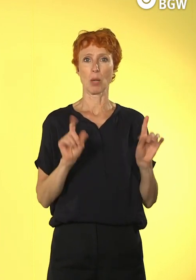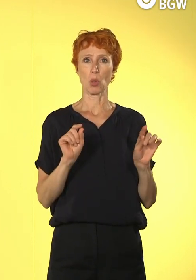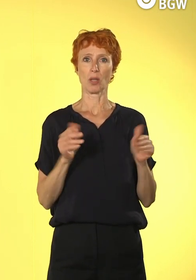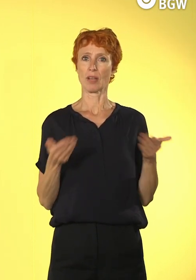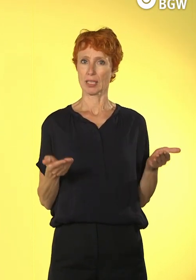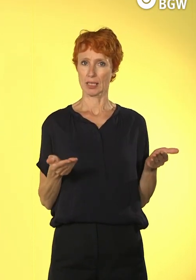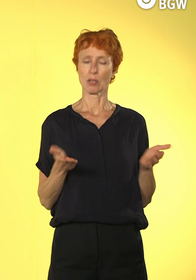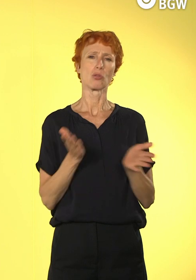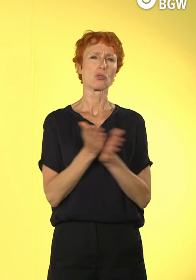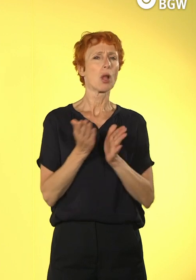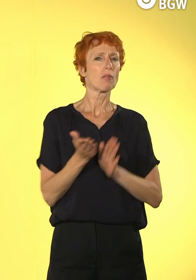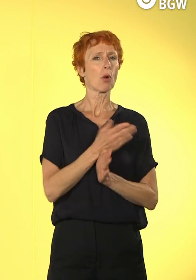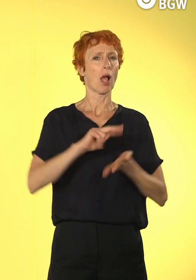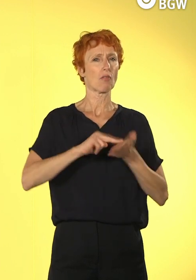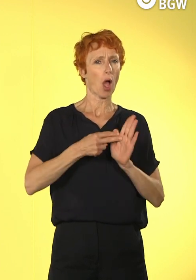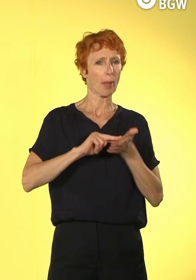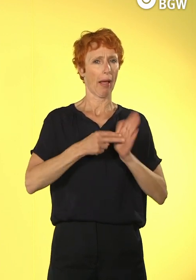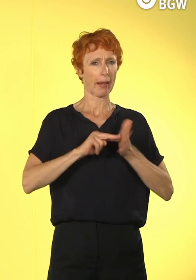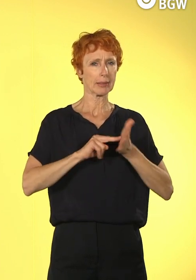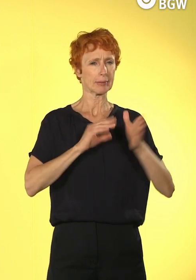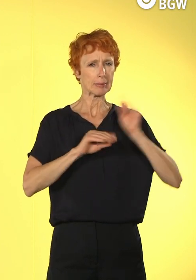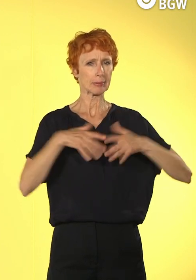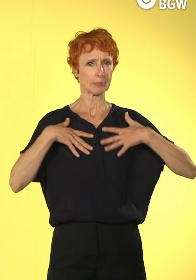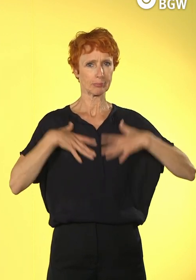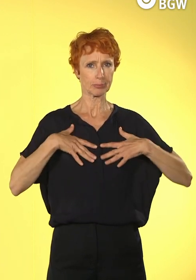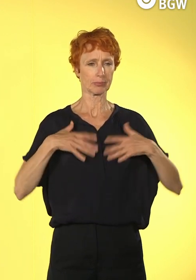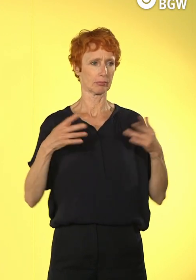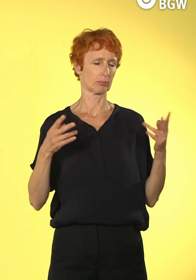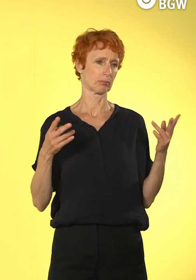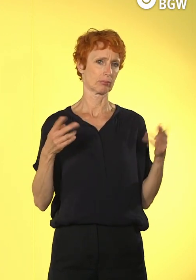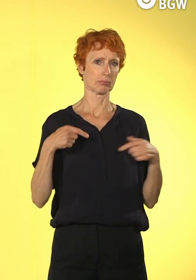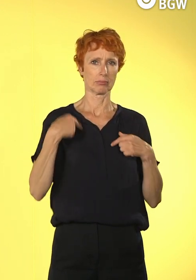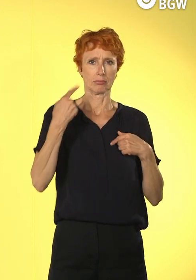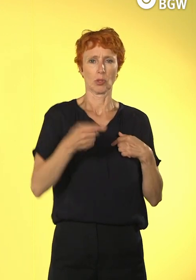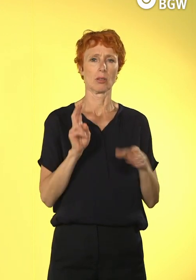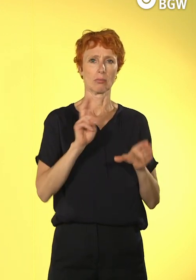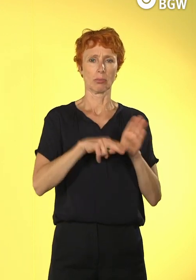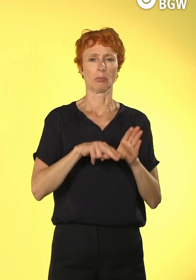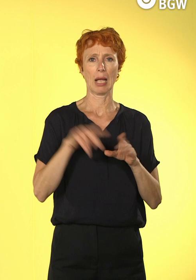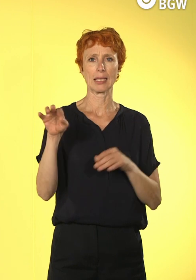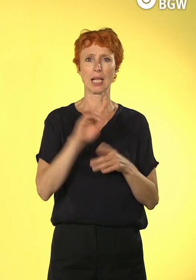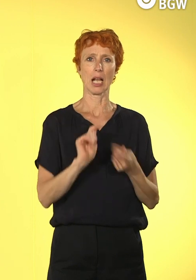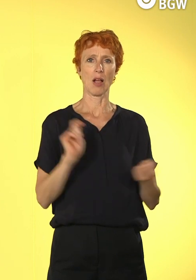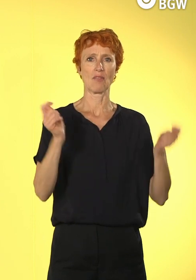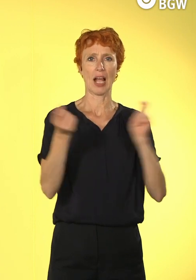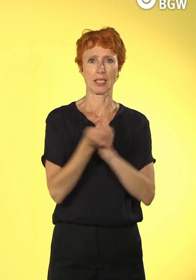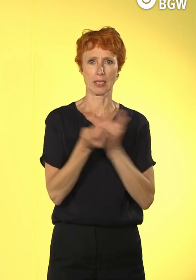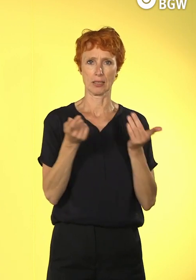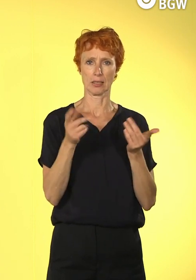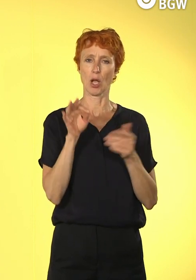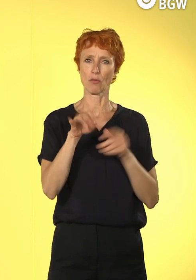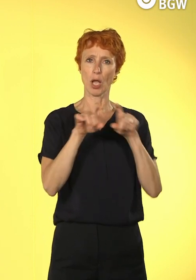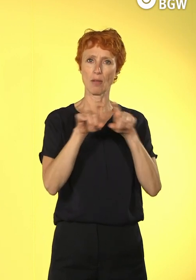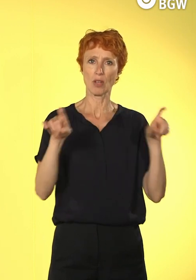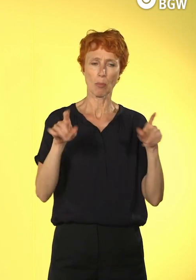darauf vorbereitet oder man bereitet sich darauf vor, wie der digitale Wandel in einem Unternehmen oder für